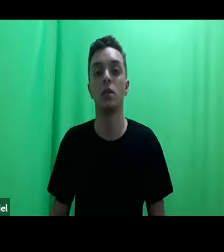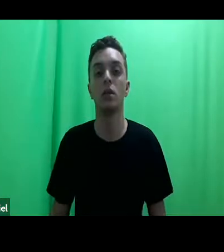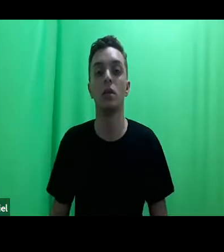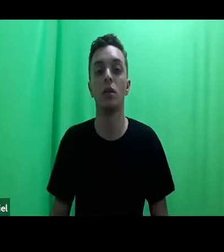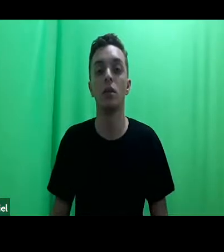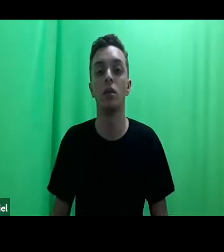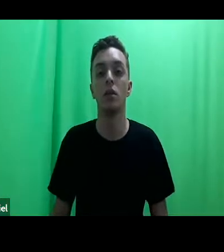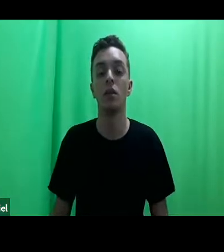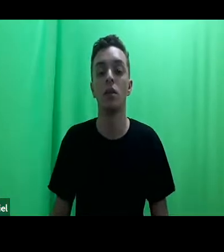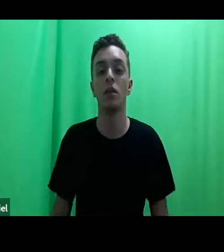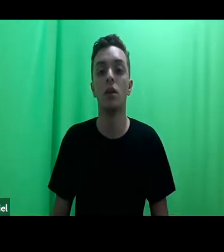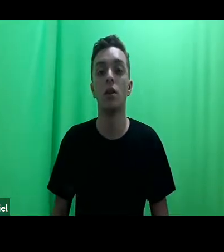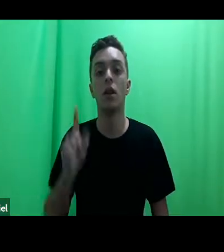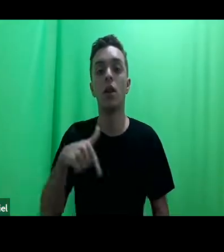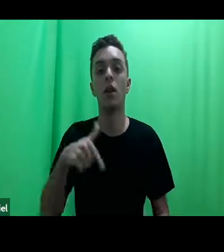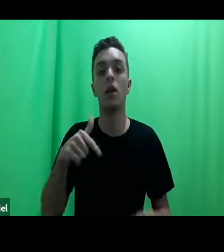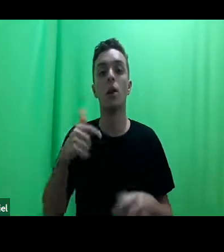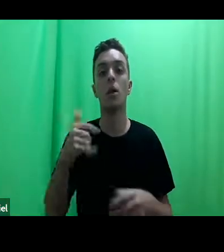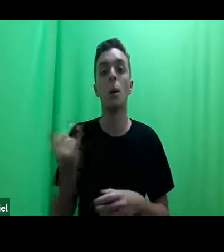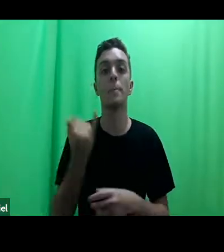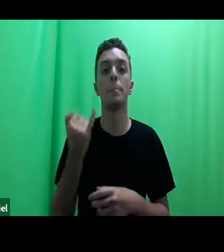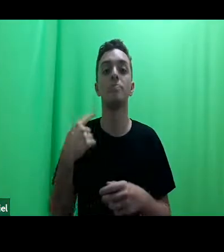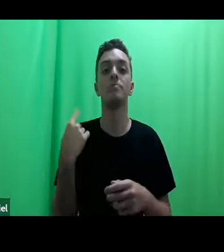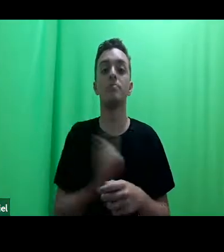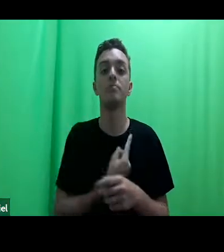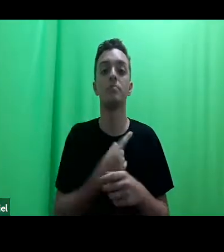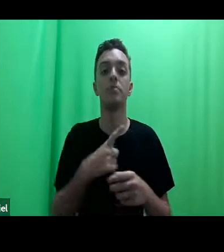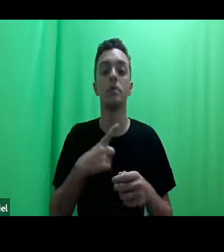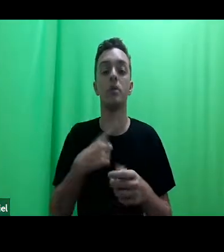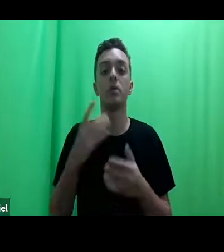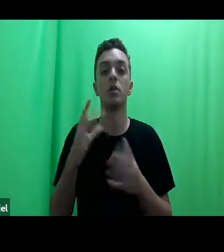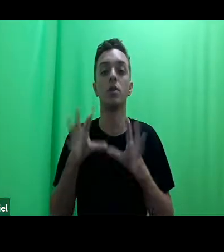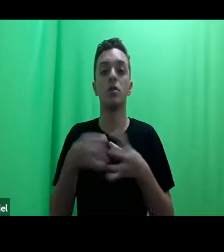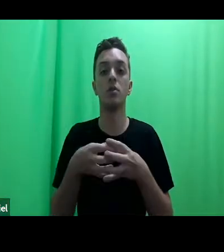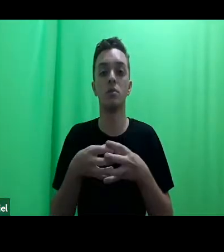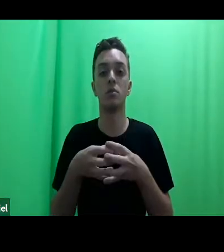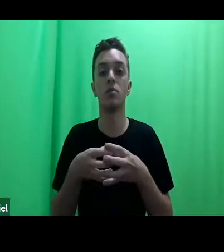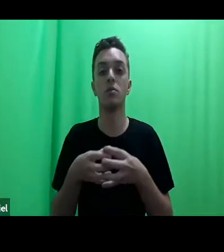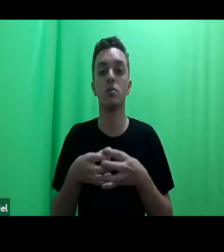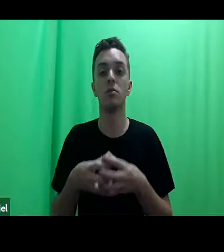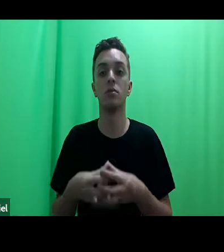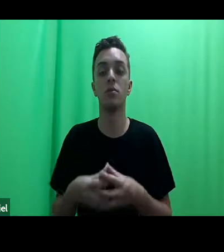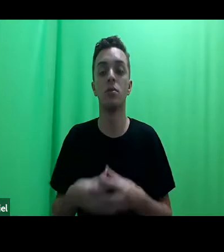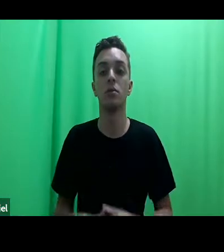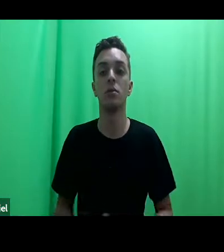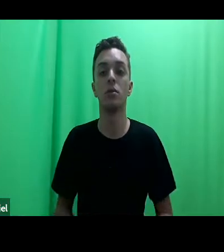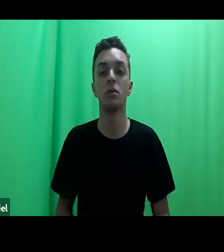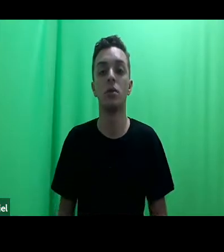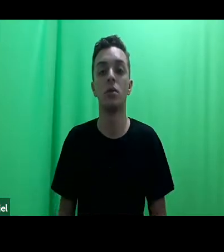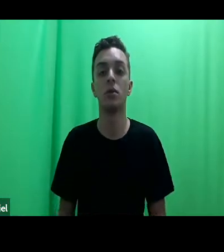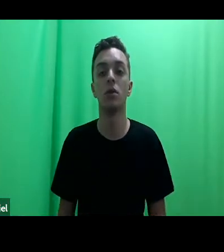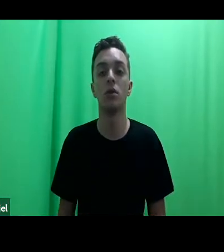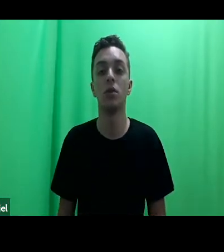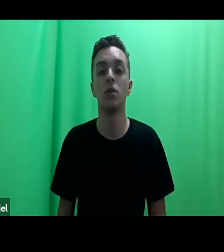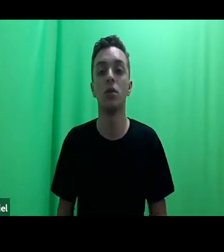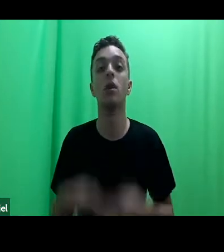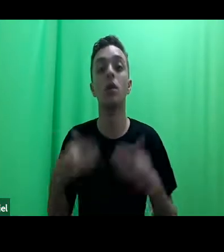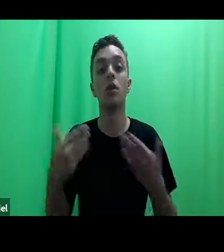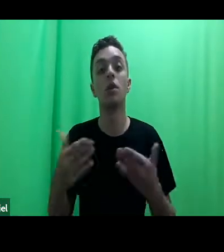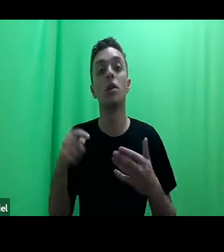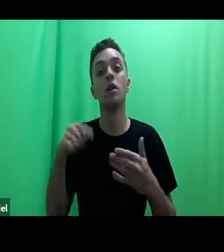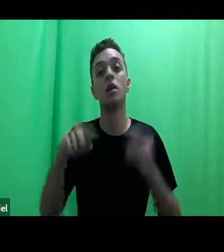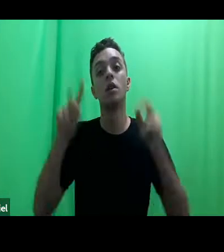Below Toward Subaltern Cosmopolitan Legality. Então, nesse sentido,